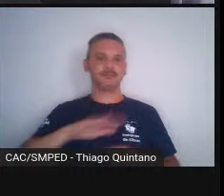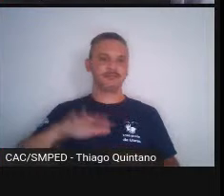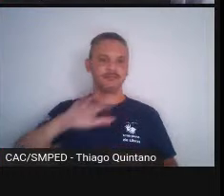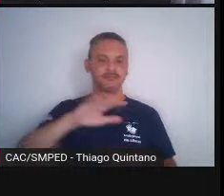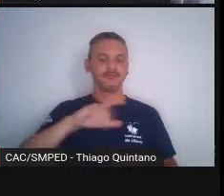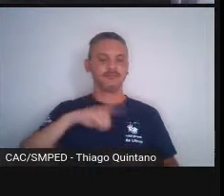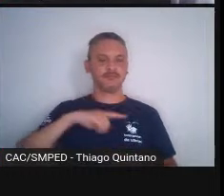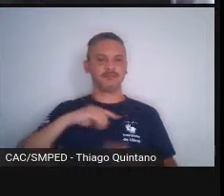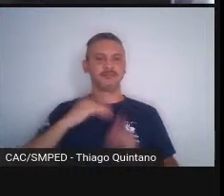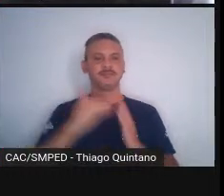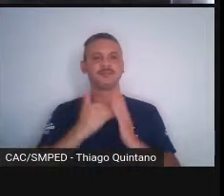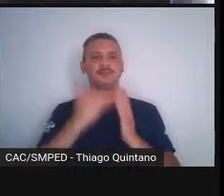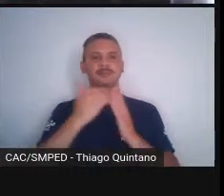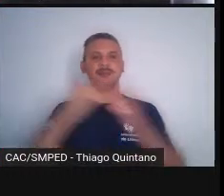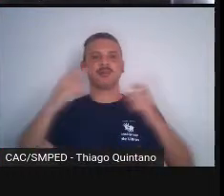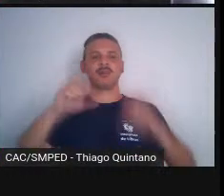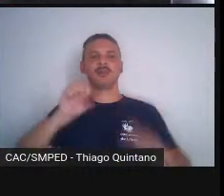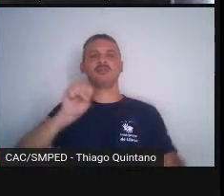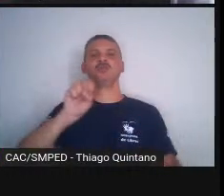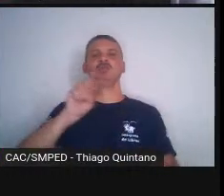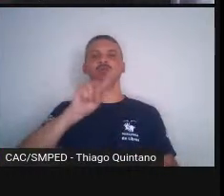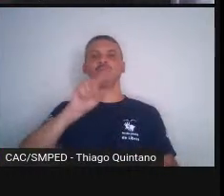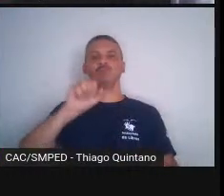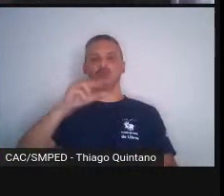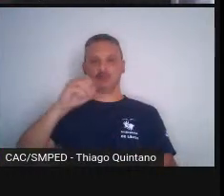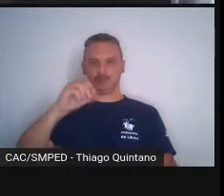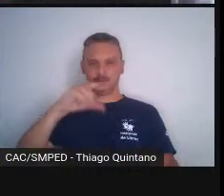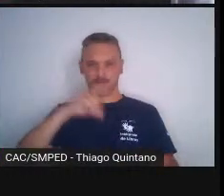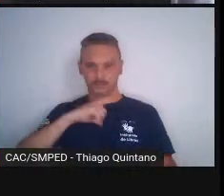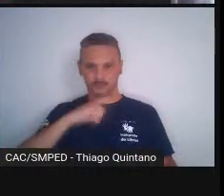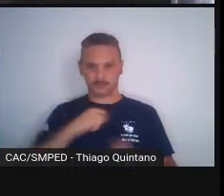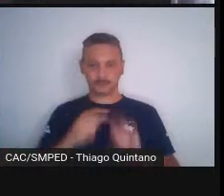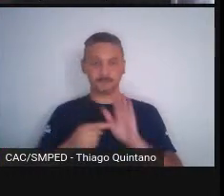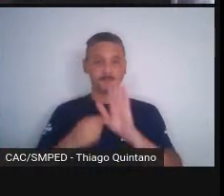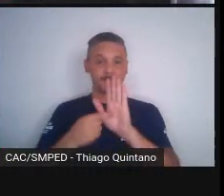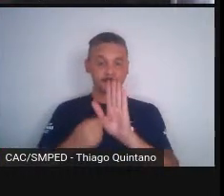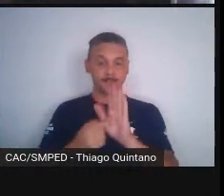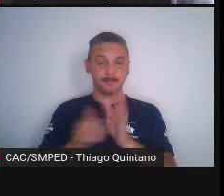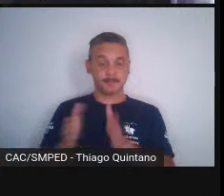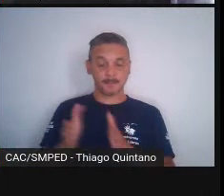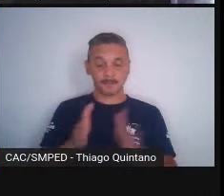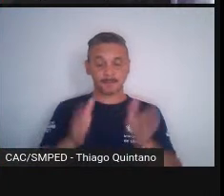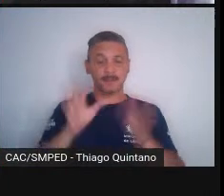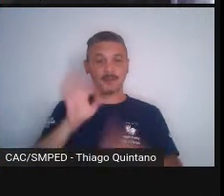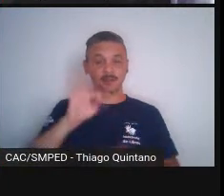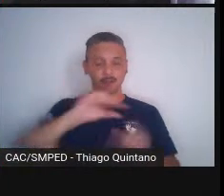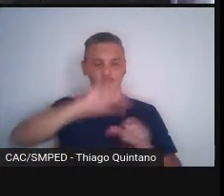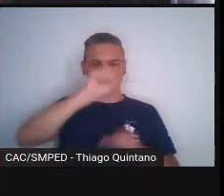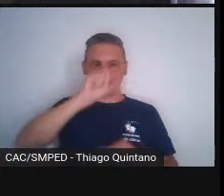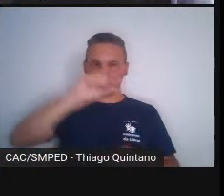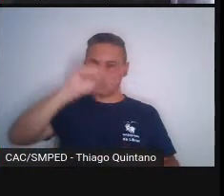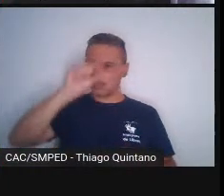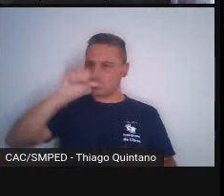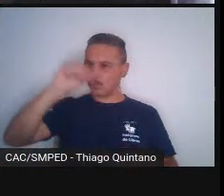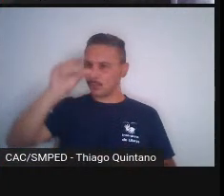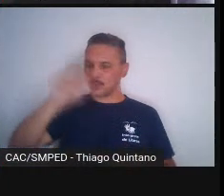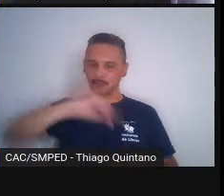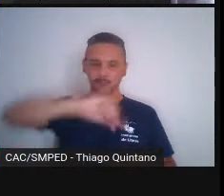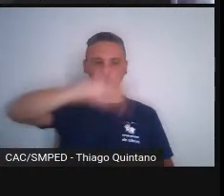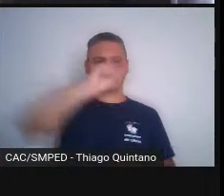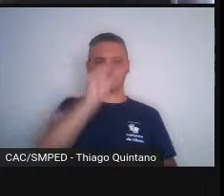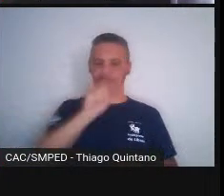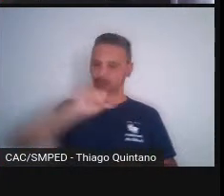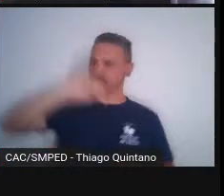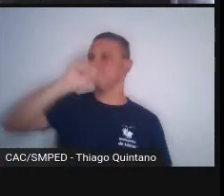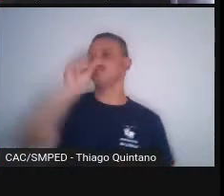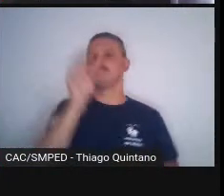pouco acima de Suzano, por exemplo, mostrando que o rio Tietê também era todo cheio de sinuosidades, meandros